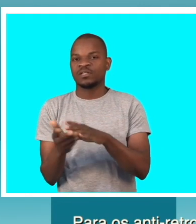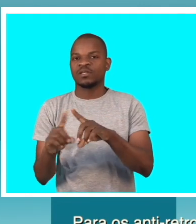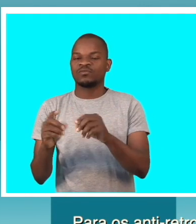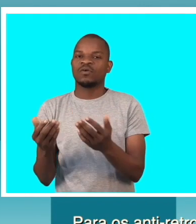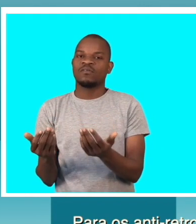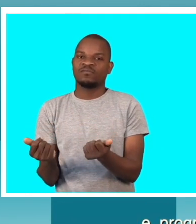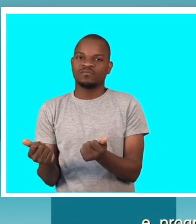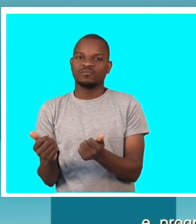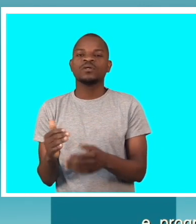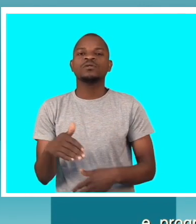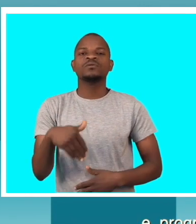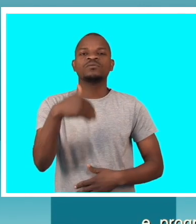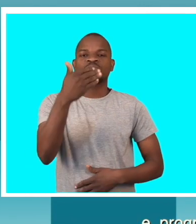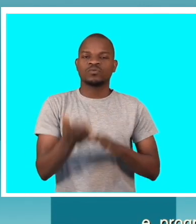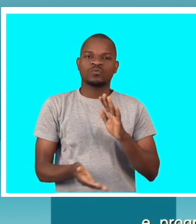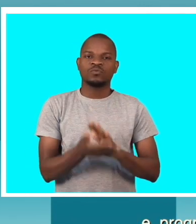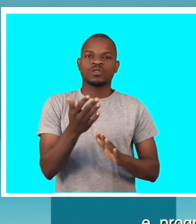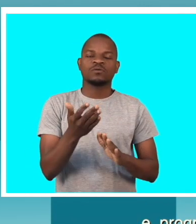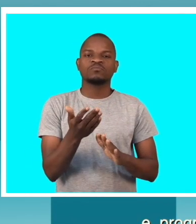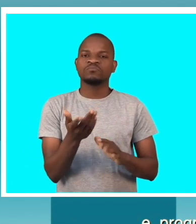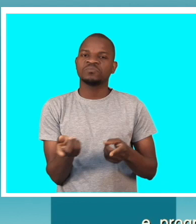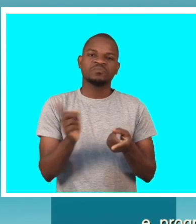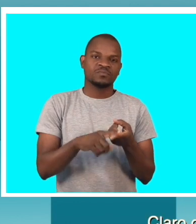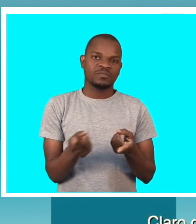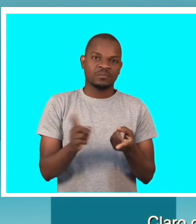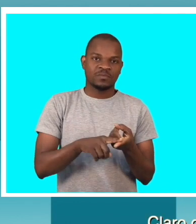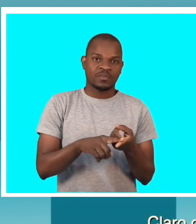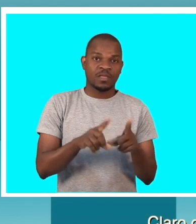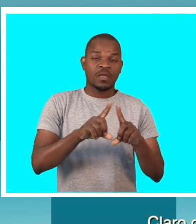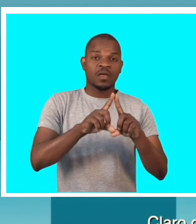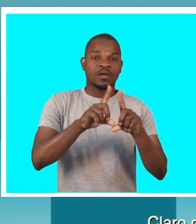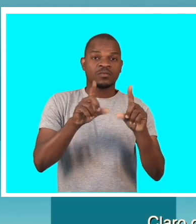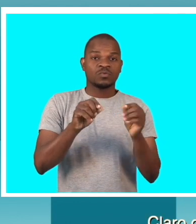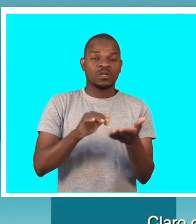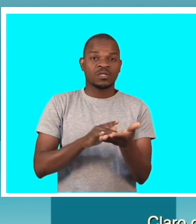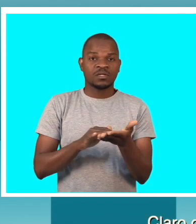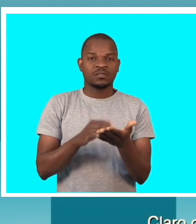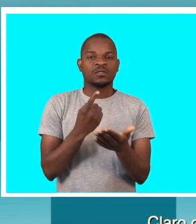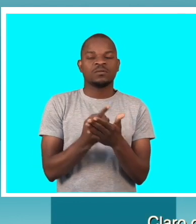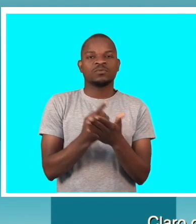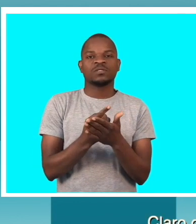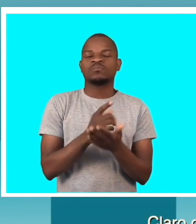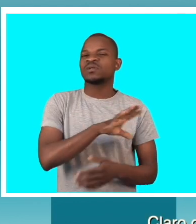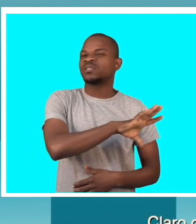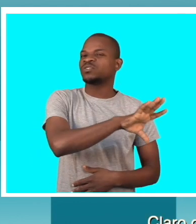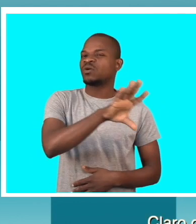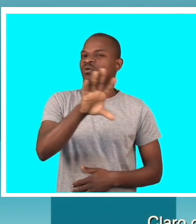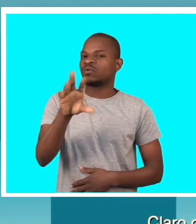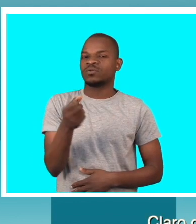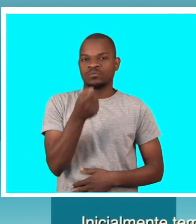e progressivamente vamos aumentando. Claro que esta grafia braile vai ter que se estender a todos os medicamentos, mas